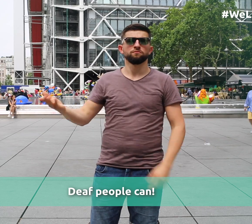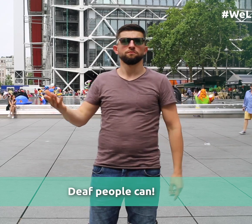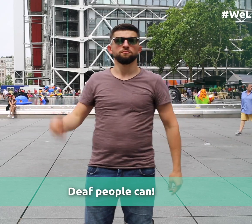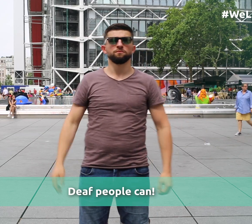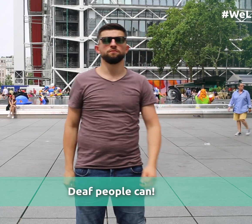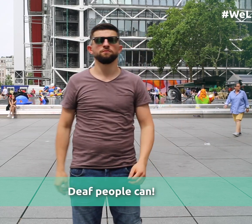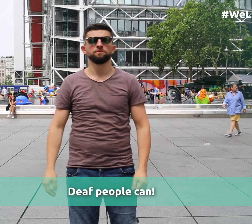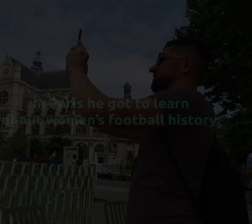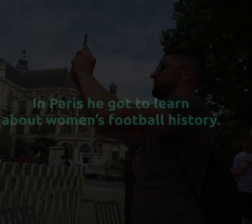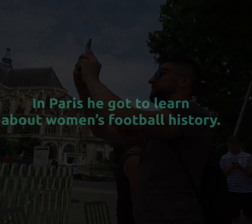też mogą.